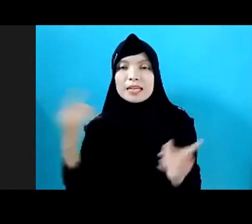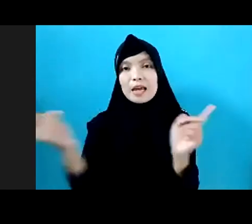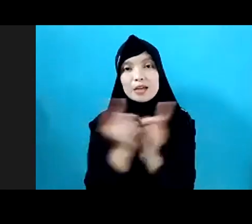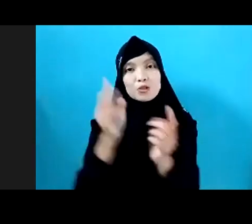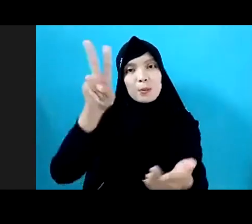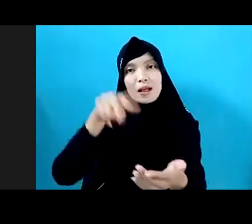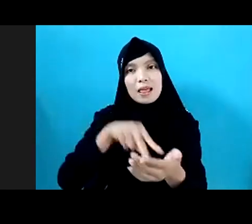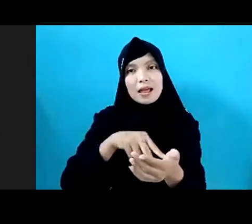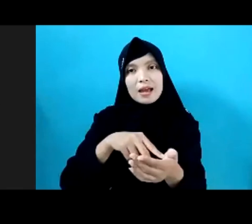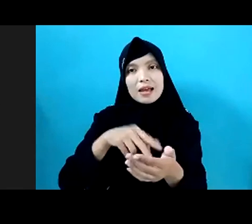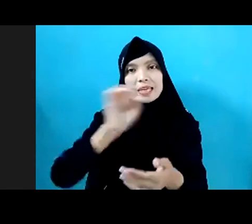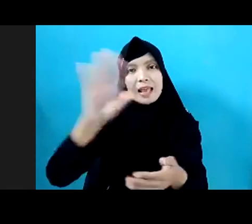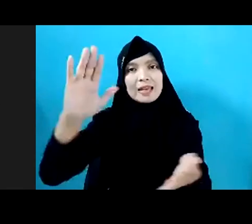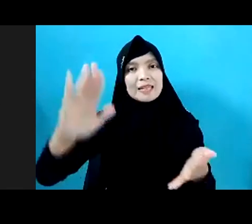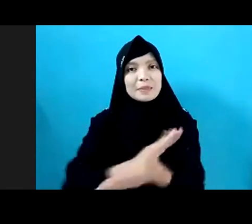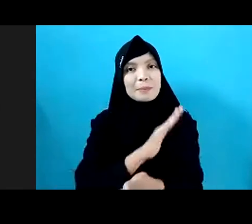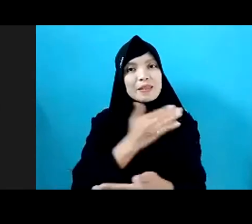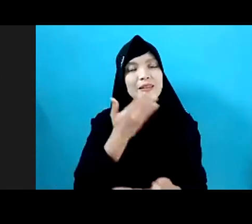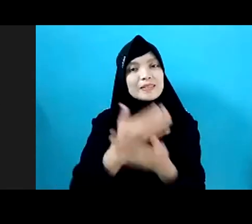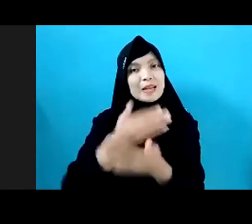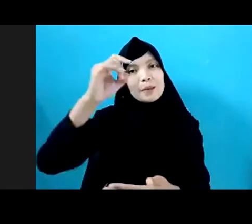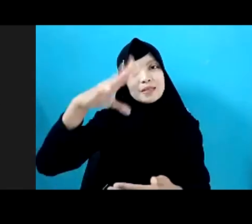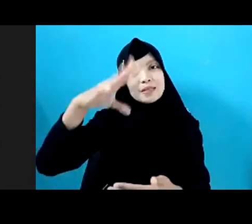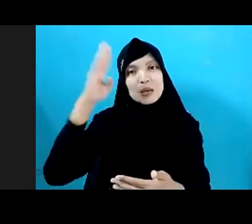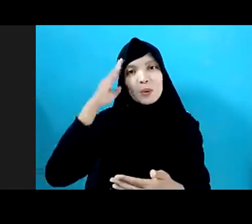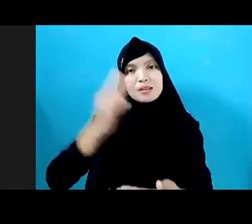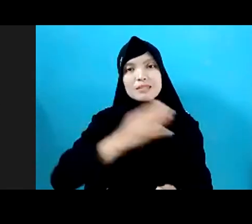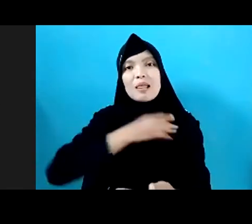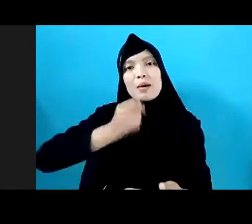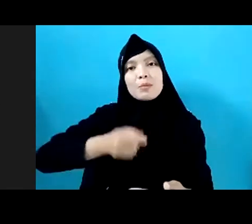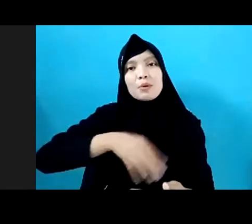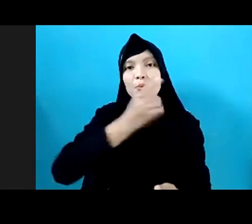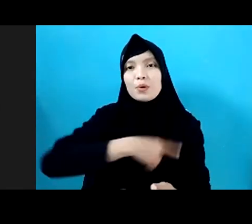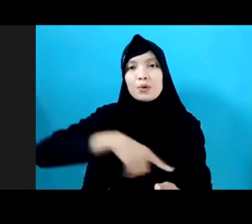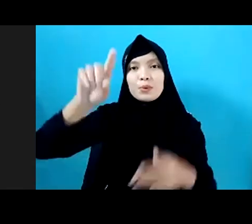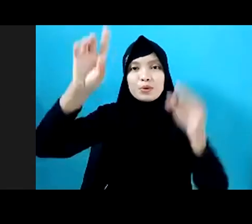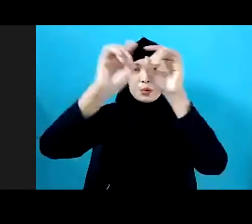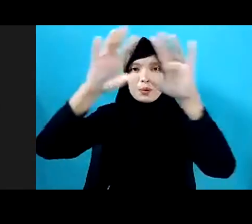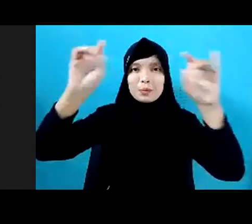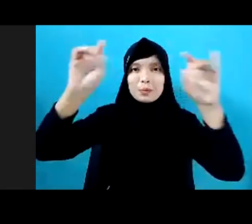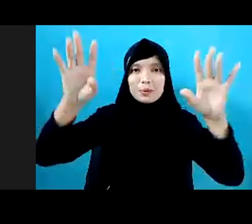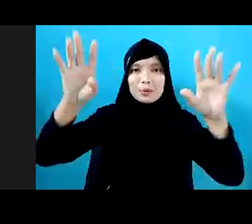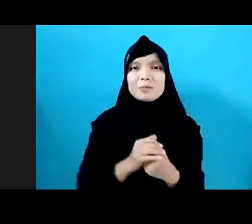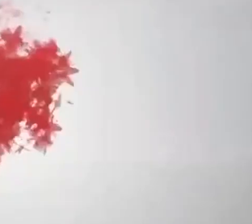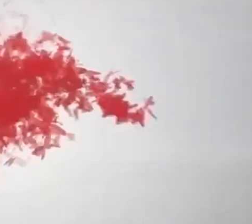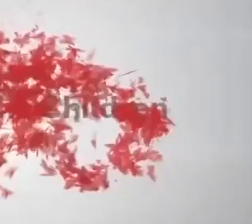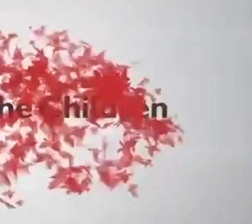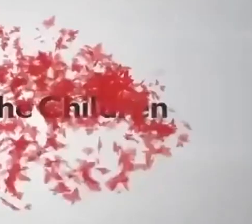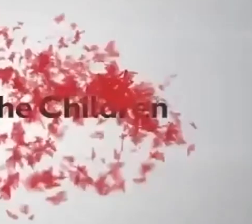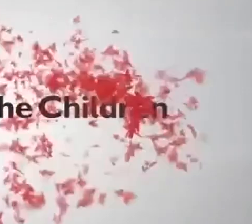lain kesempatan. Selamat siang. Wassalamualaikum warahmatullahi wabarakatuh. Terima kasih